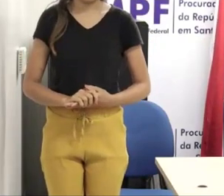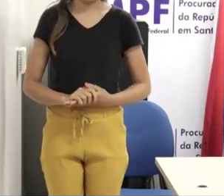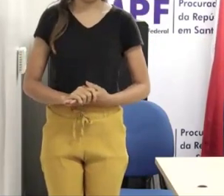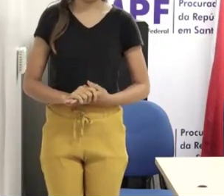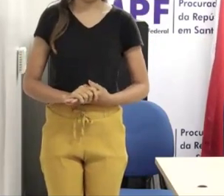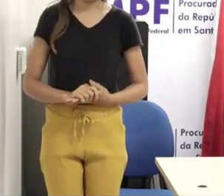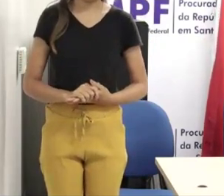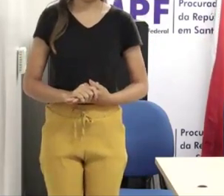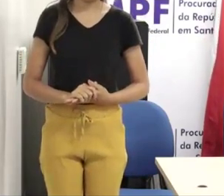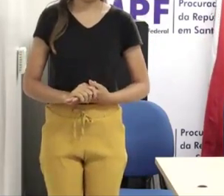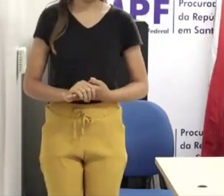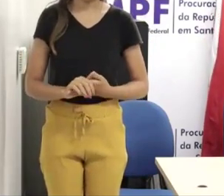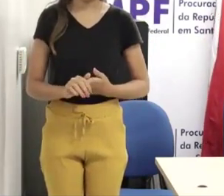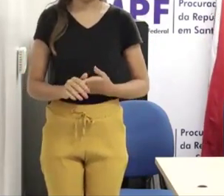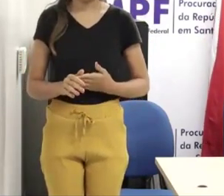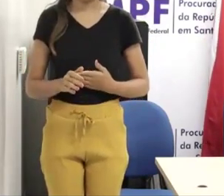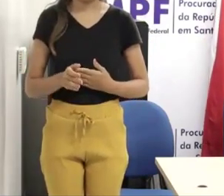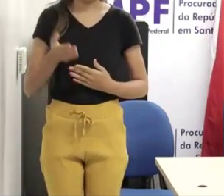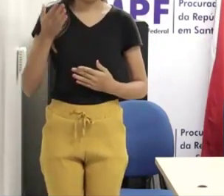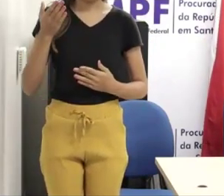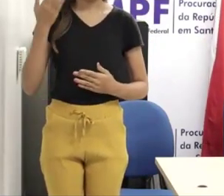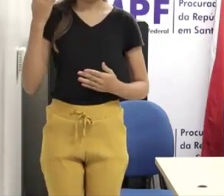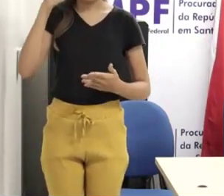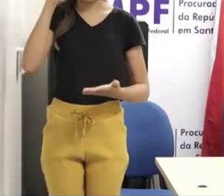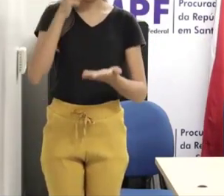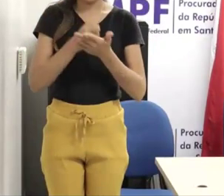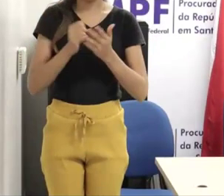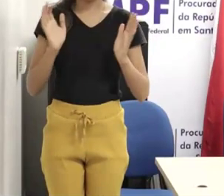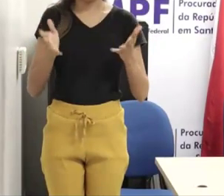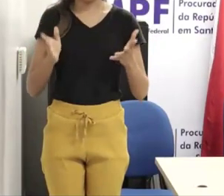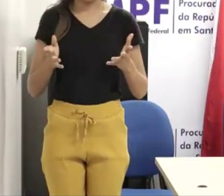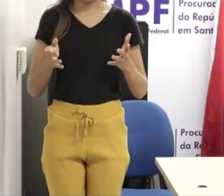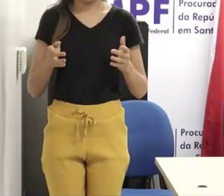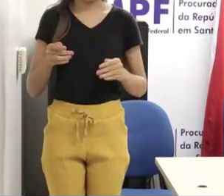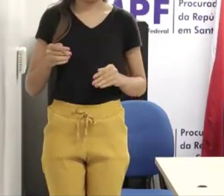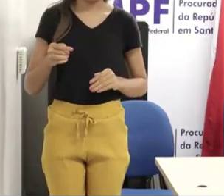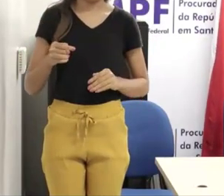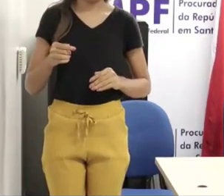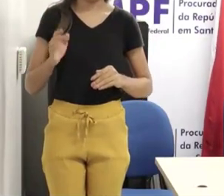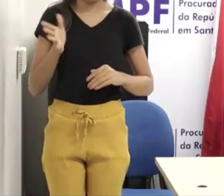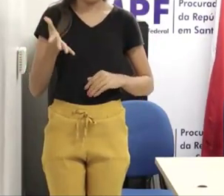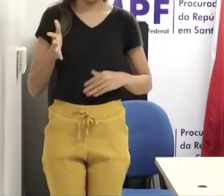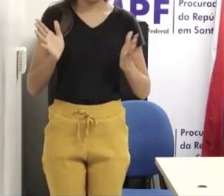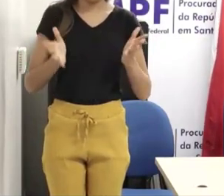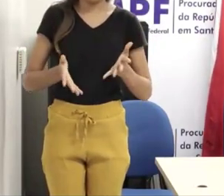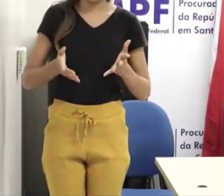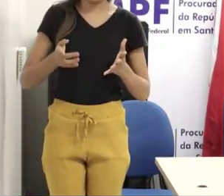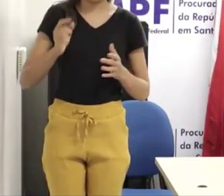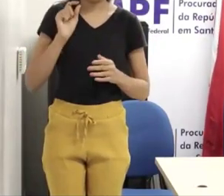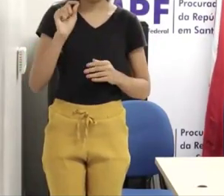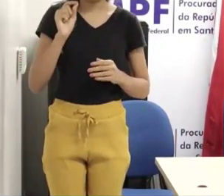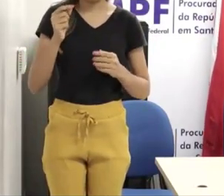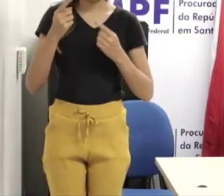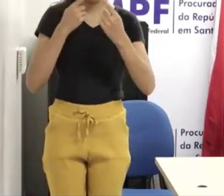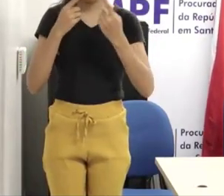que de bate-papo, né, doutor Heitor? Então, assim, pela parte da manhã, vieram